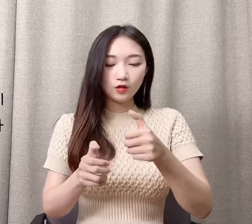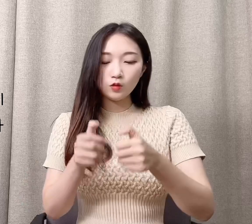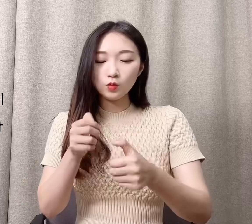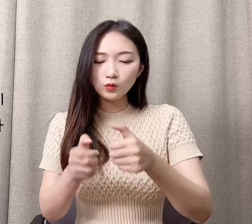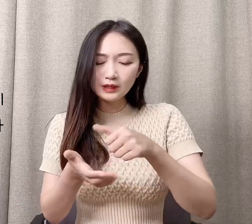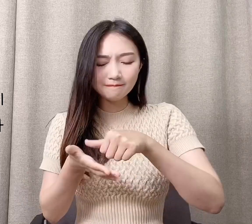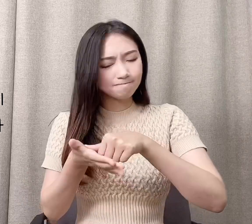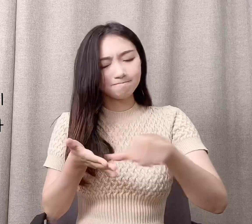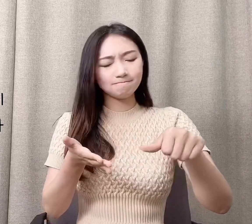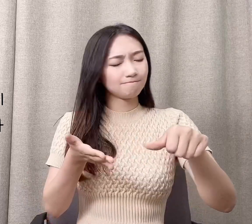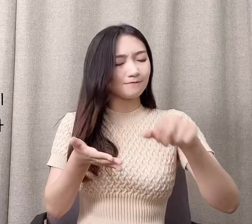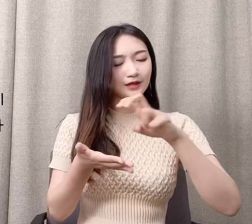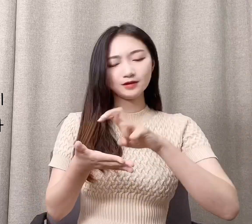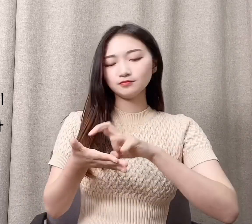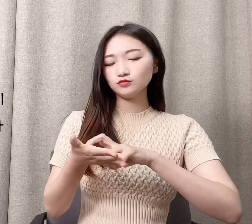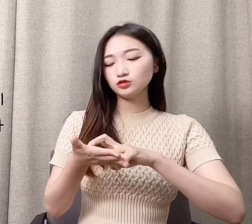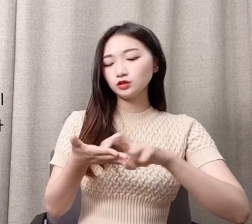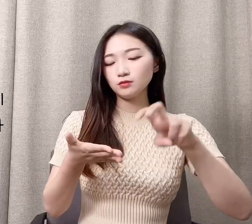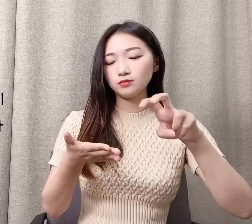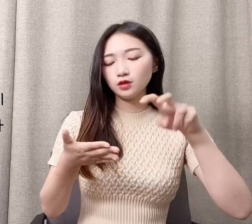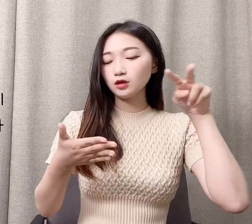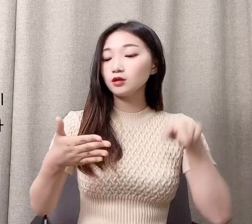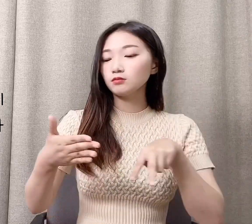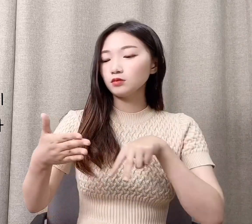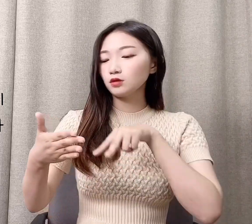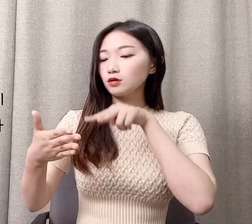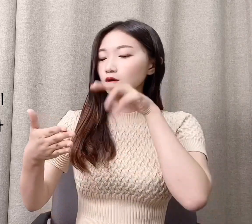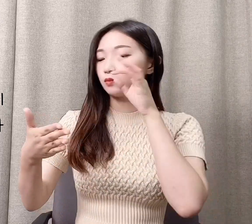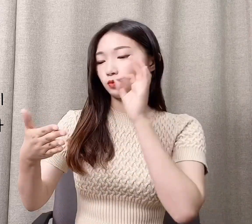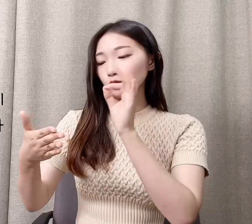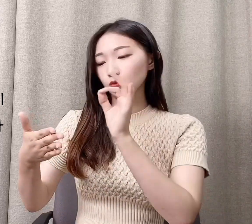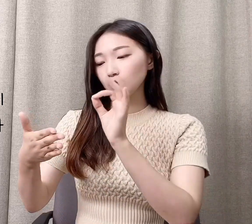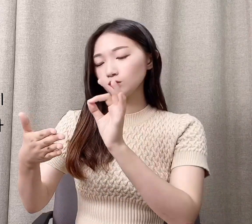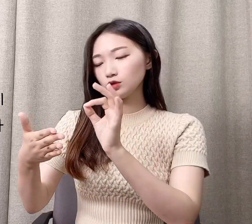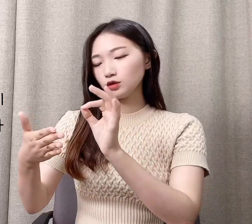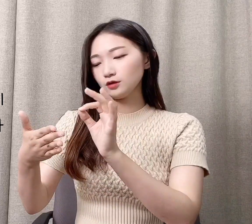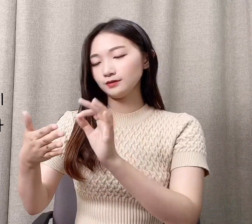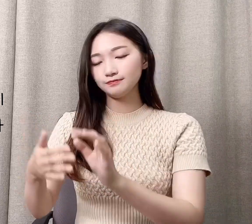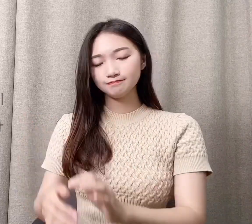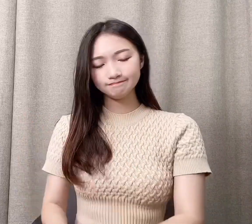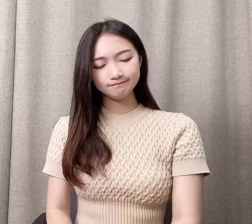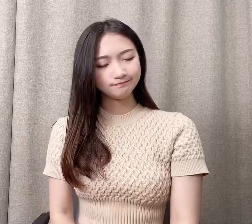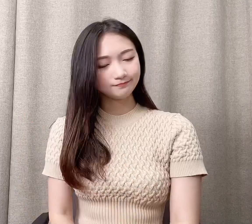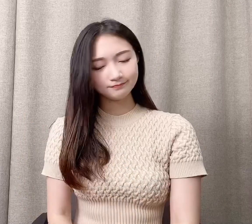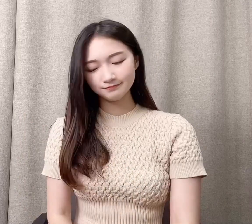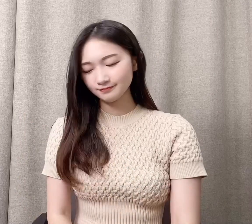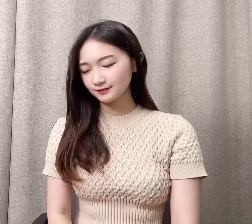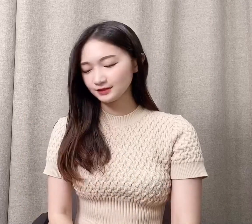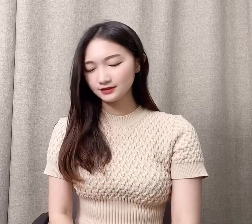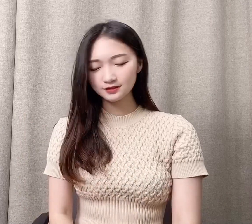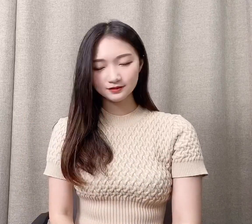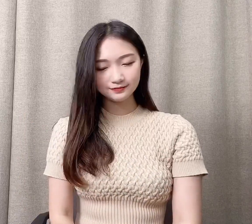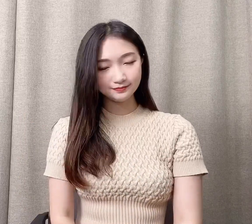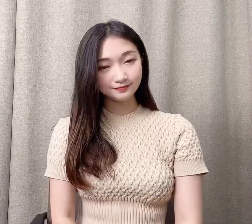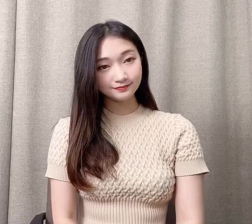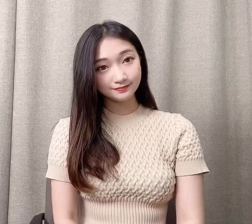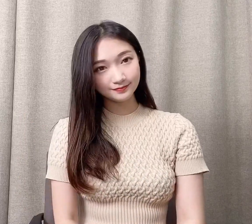쓰다 지울 남자만 바라보다 멋져 글쓸